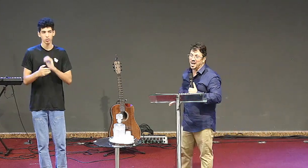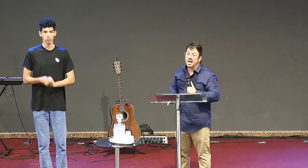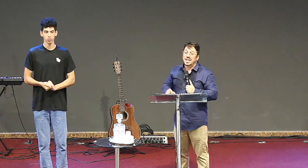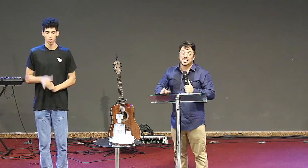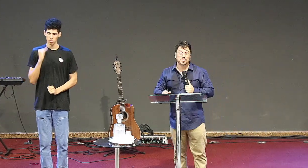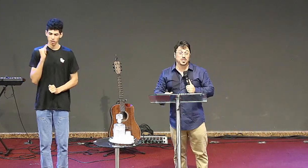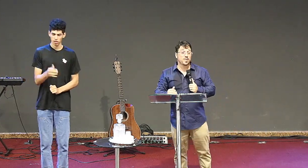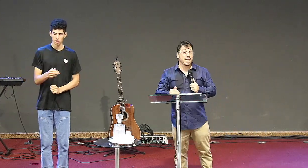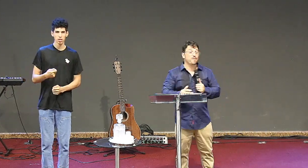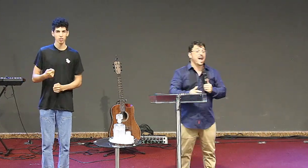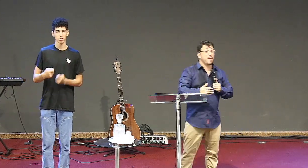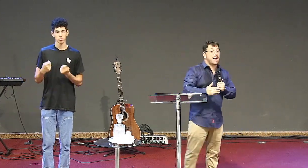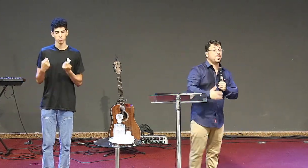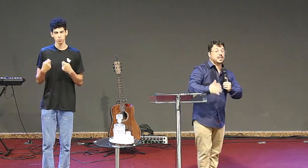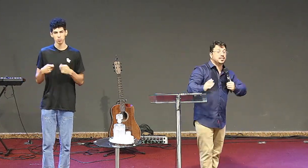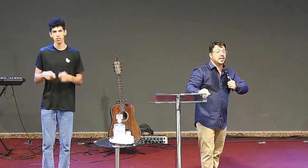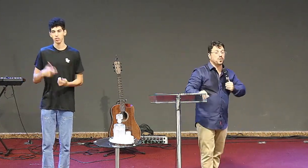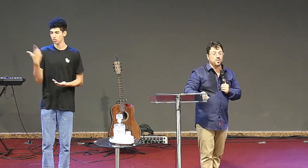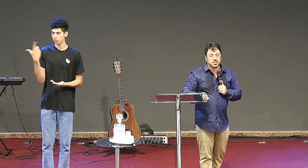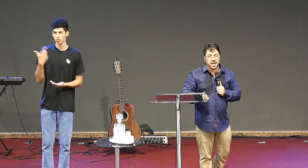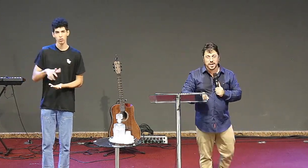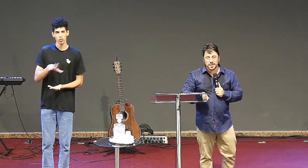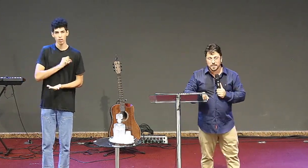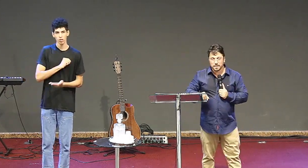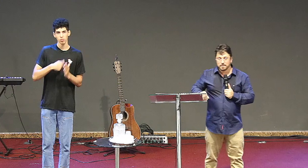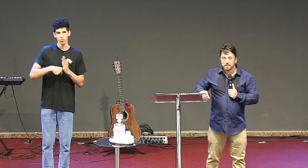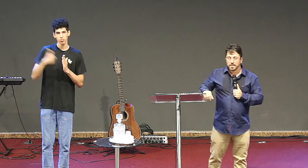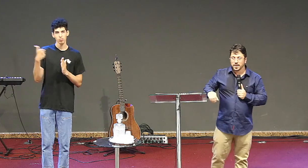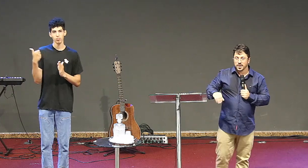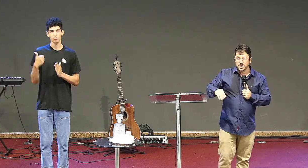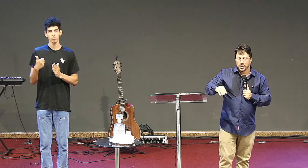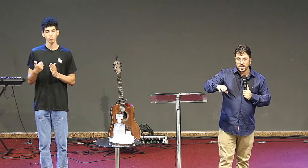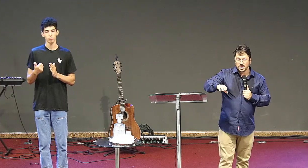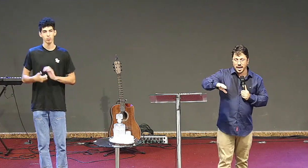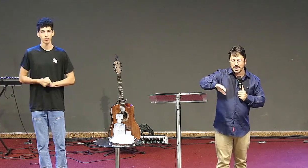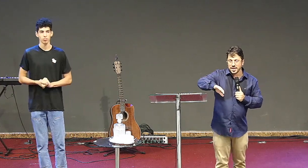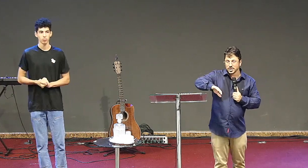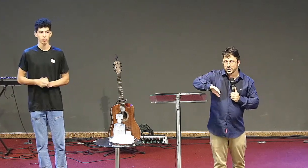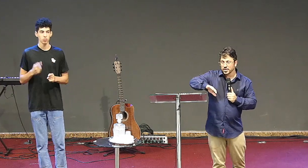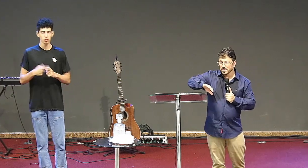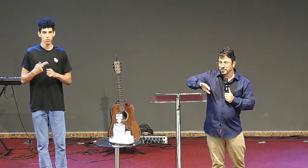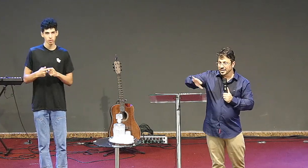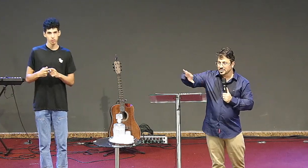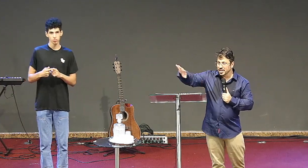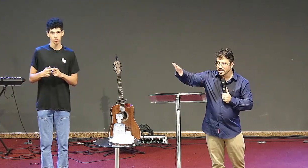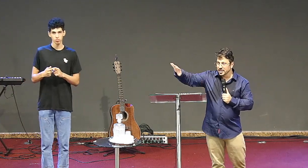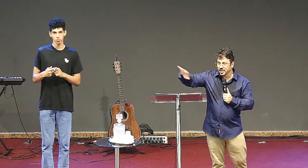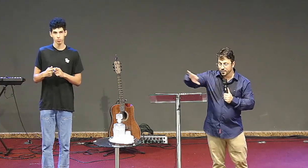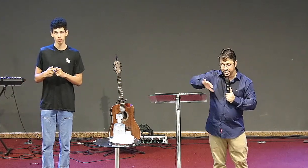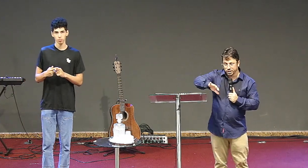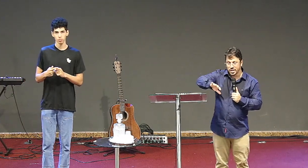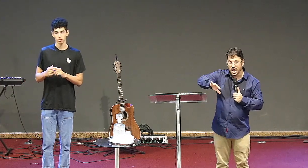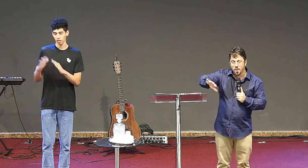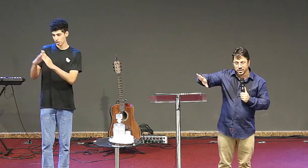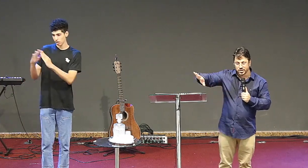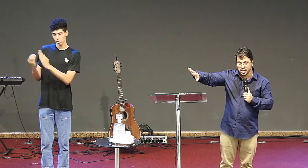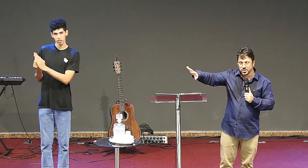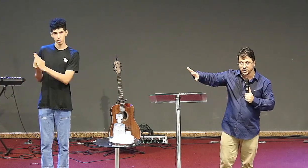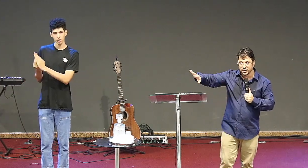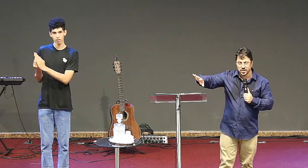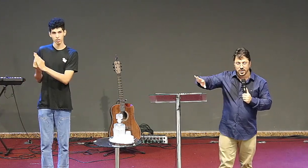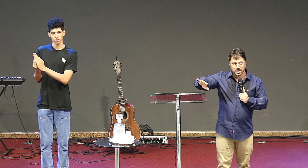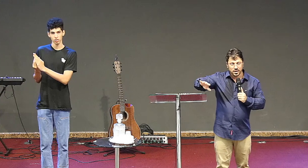certo não sabe senão o que vai acabar acontecendo com você a igreja vai seguir eu vou retirar o